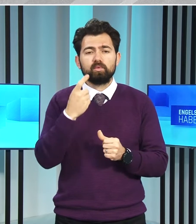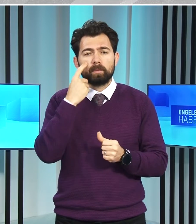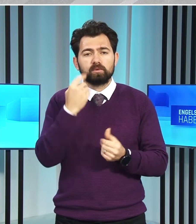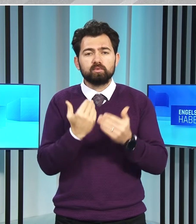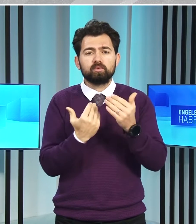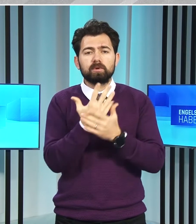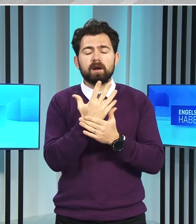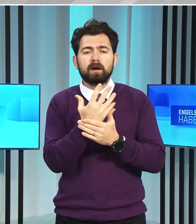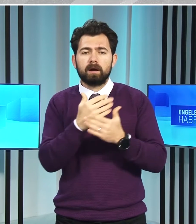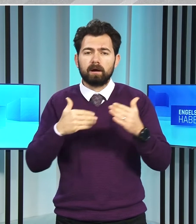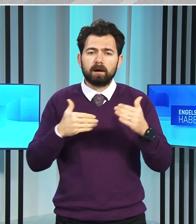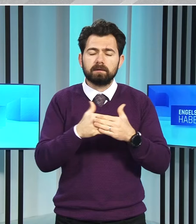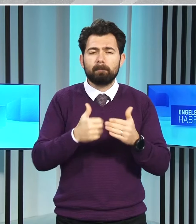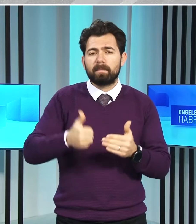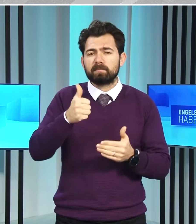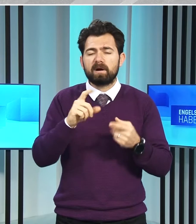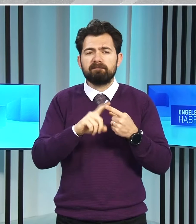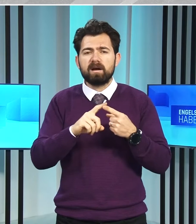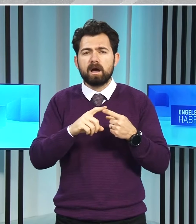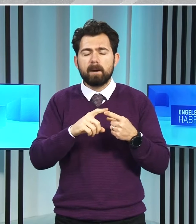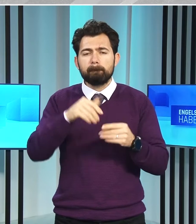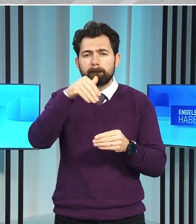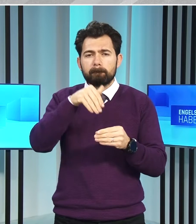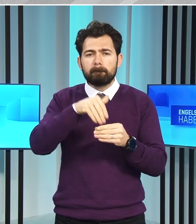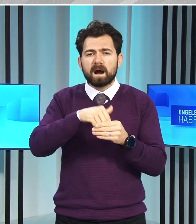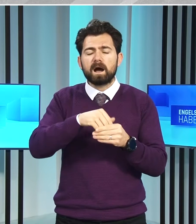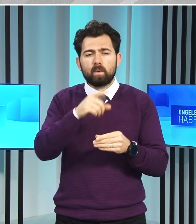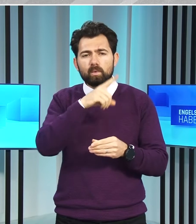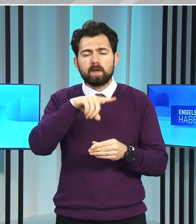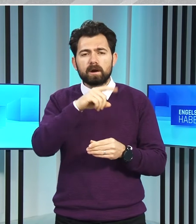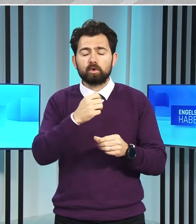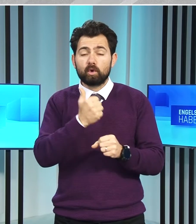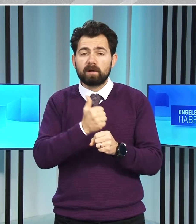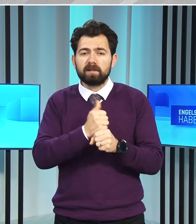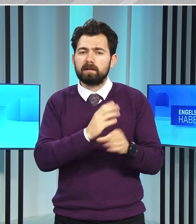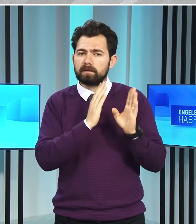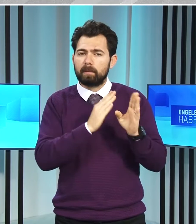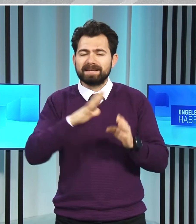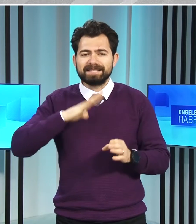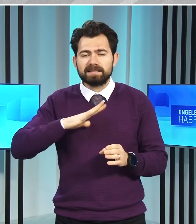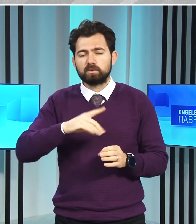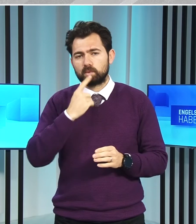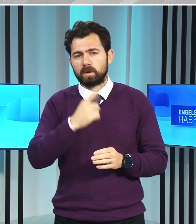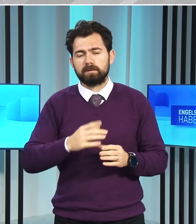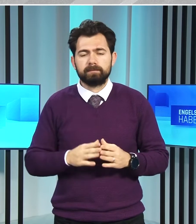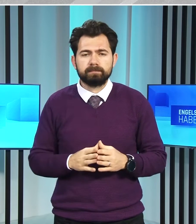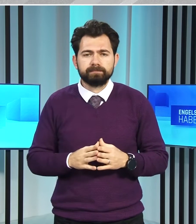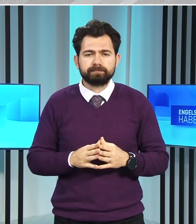kadar başbakan ve bakanların görevlerine devam etmesini istediğini söyledi.